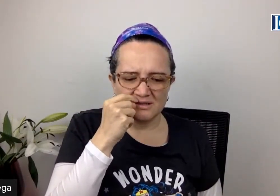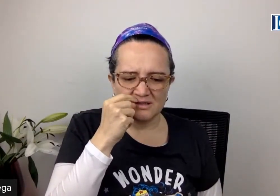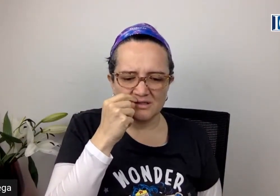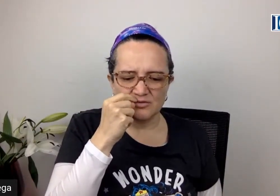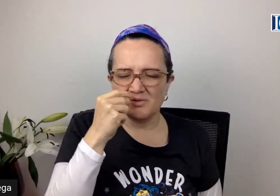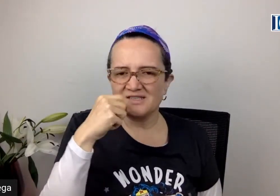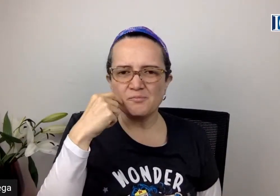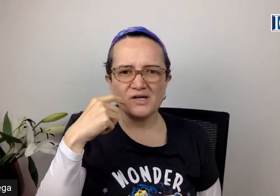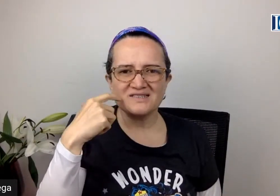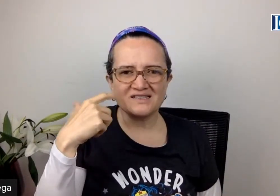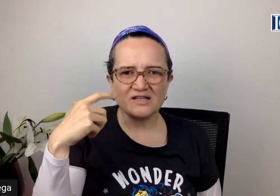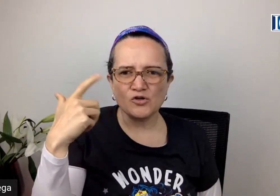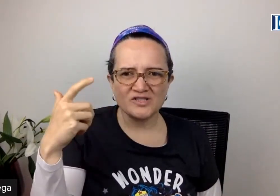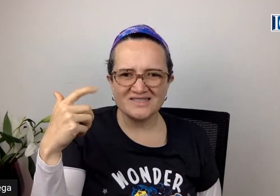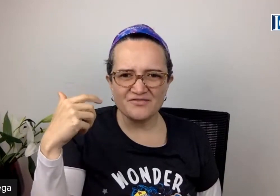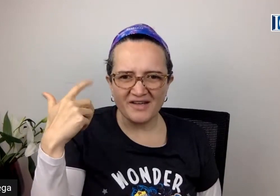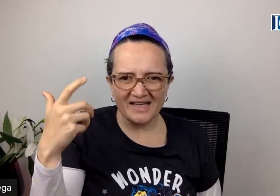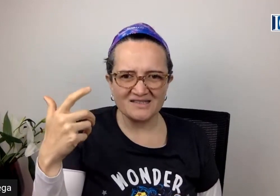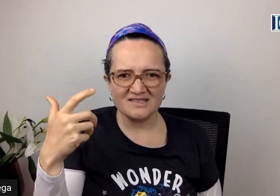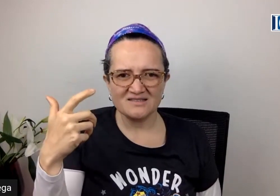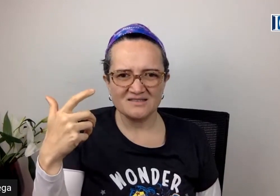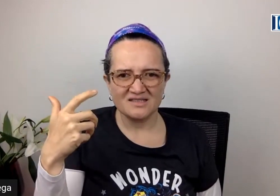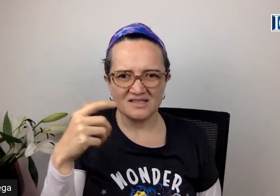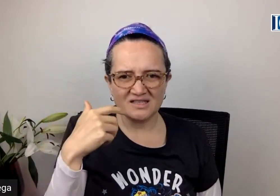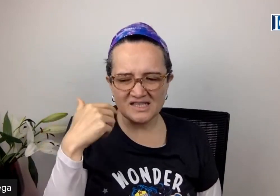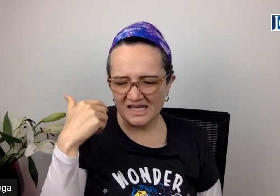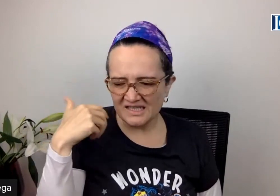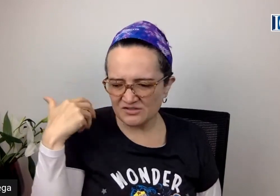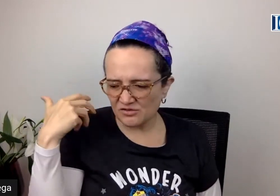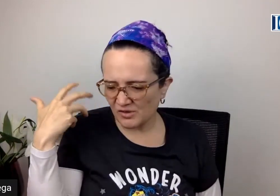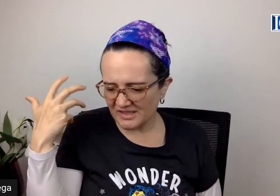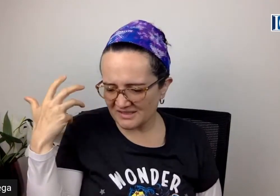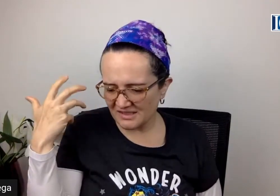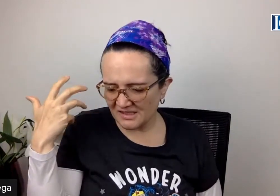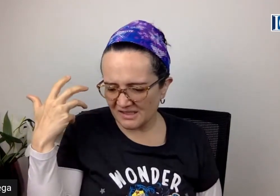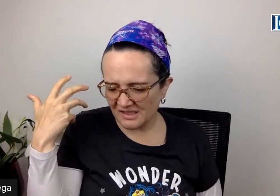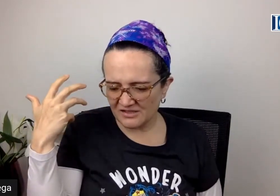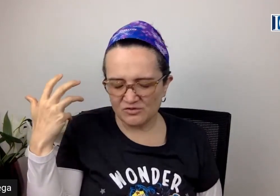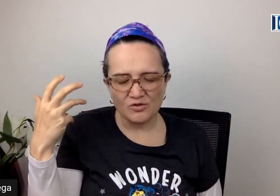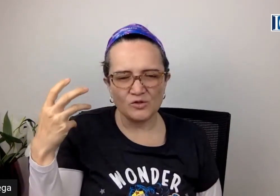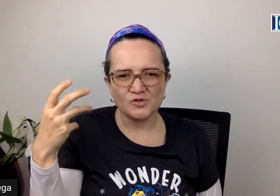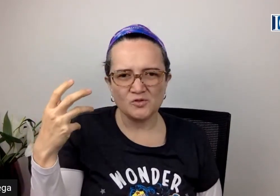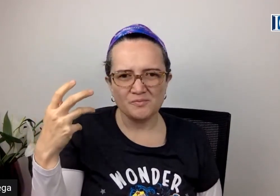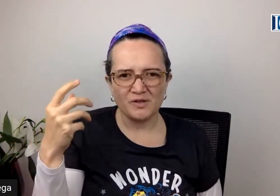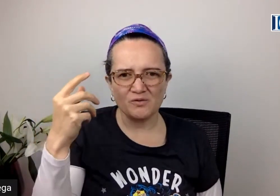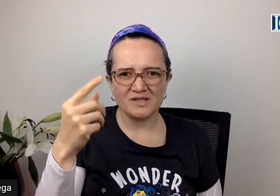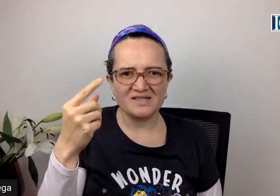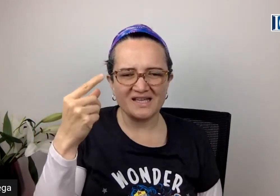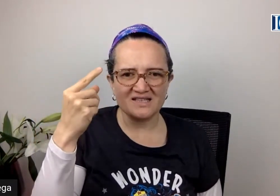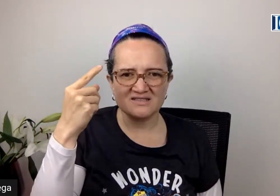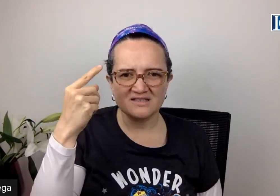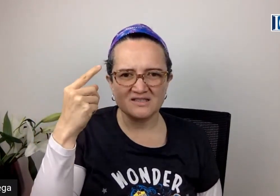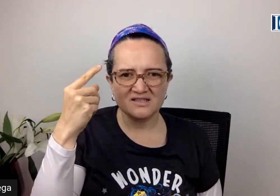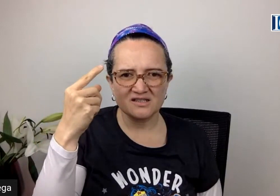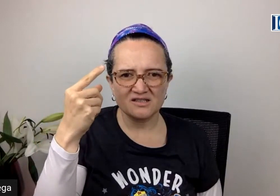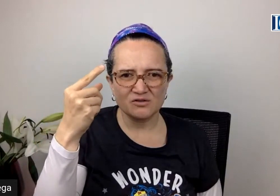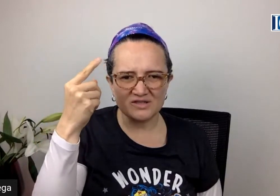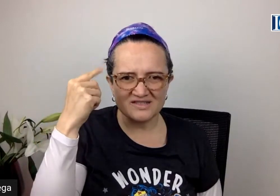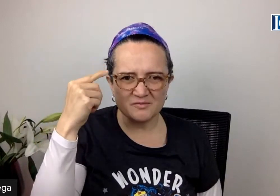tu mente puede decirte cosas diferentes y que eres o no eres esto o lo otro pero acuérdate que es lo que estás